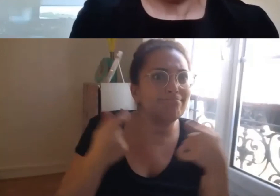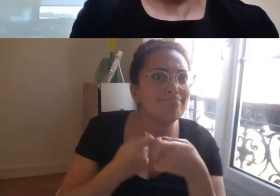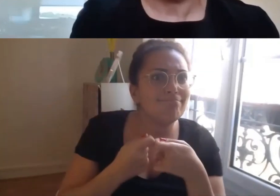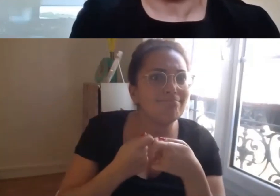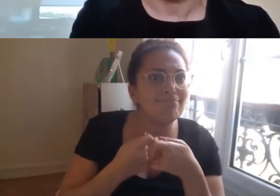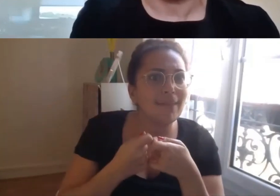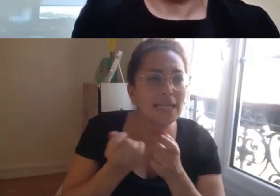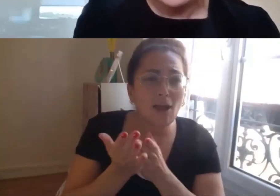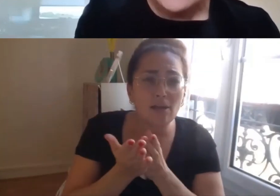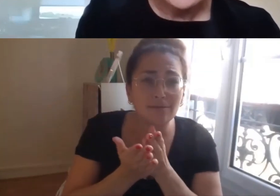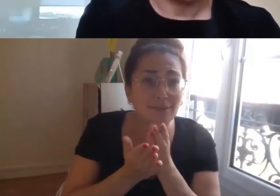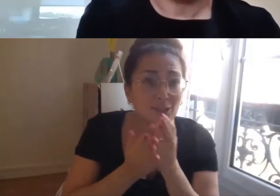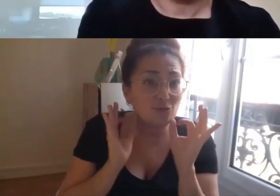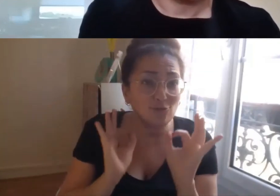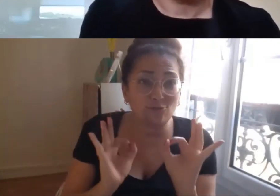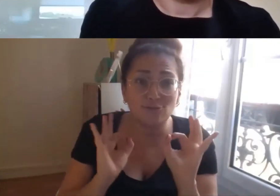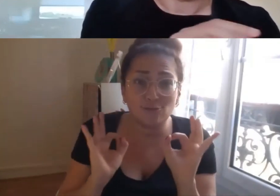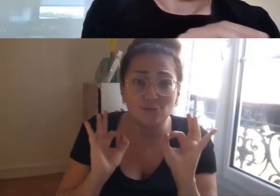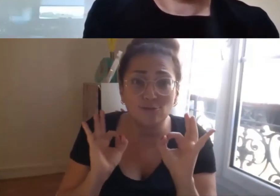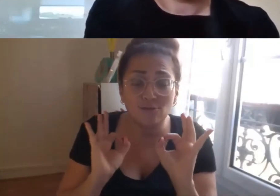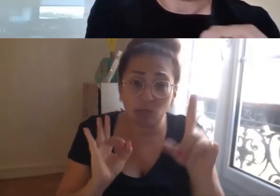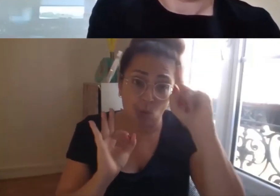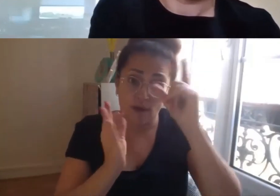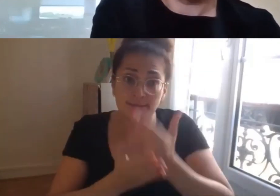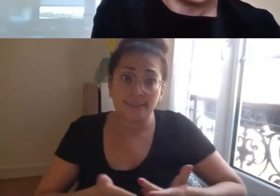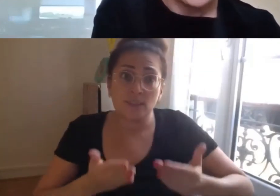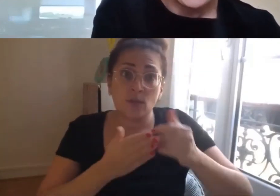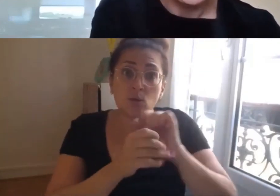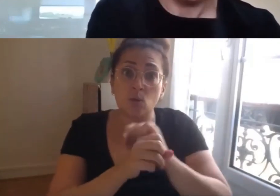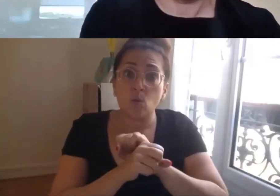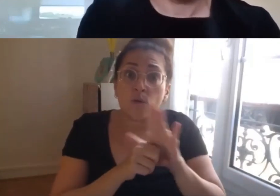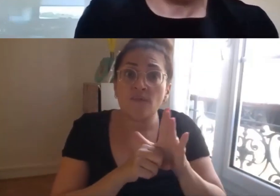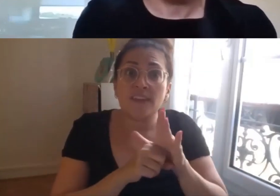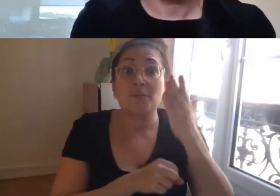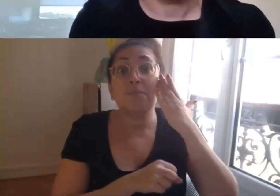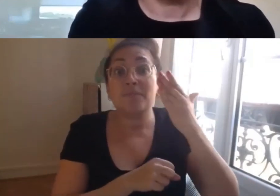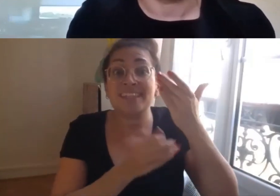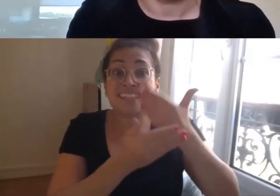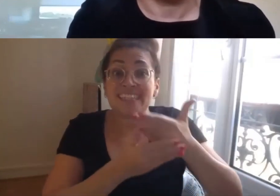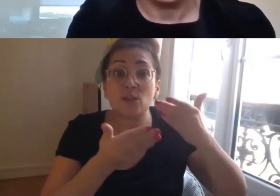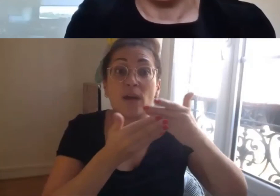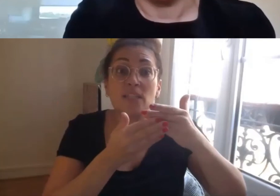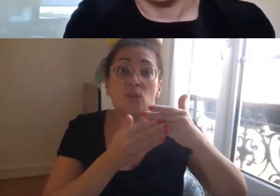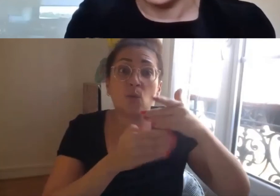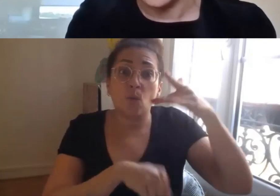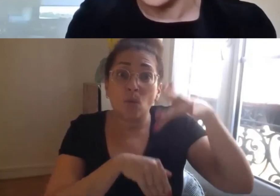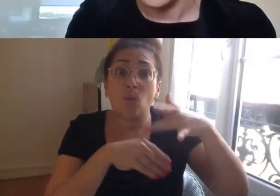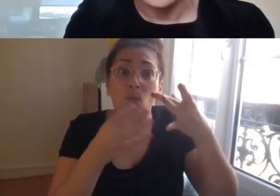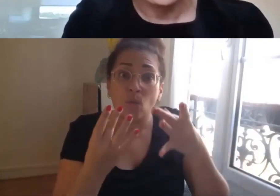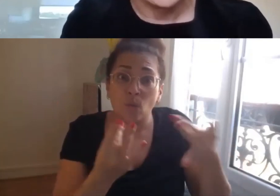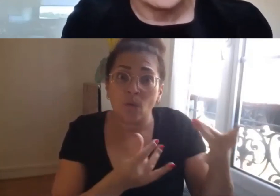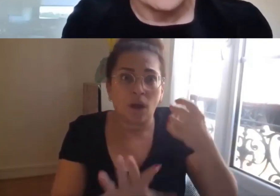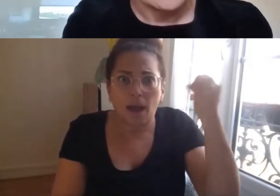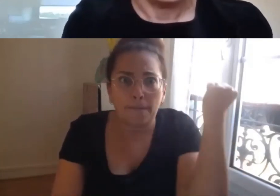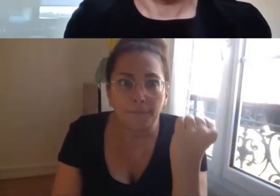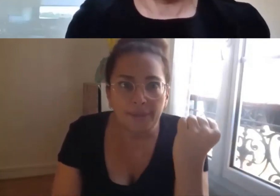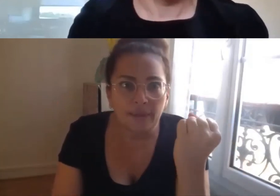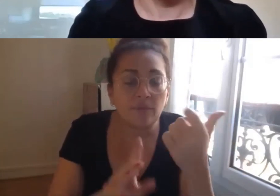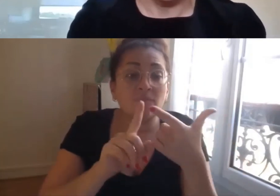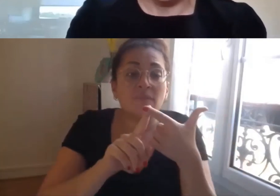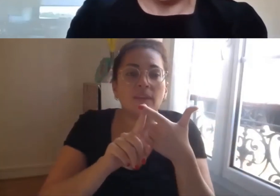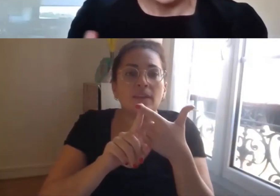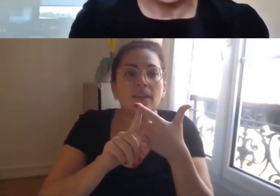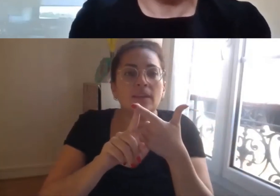à la fois elle vient fragiliser les personnes vulnérables dites fragiles et à la fois c'est aussi un atout aux entreprises ou aux citoyens